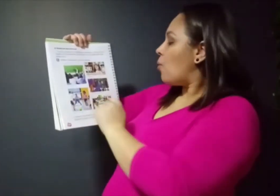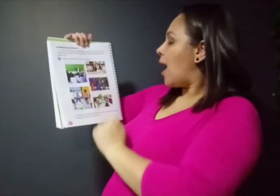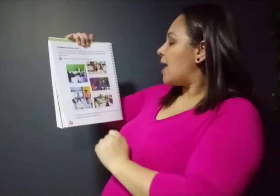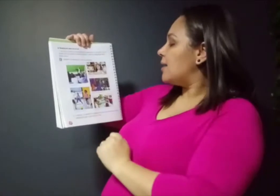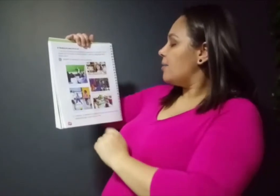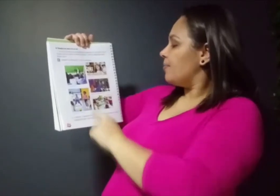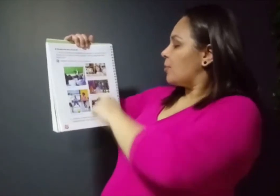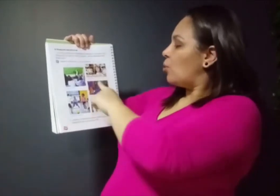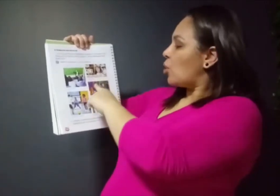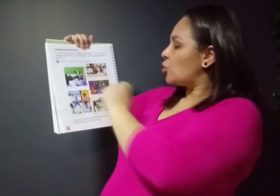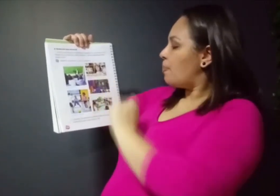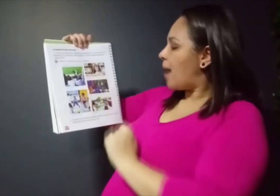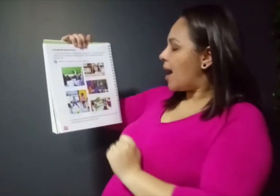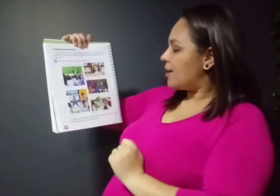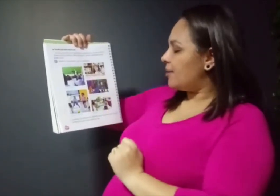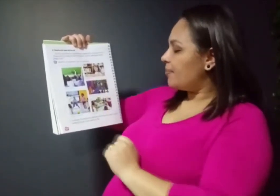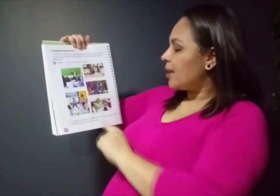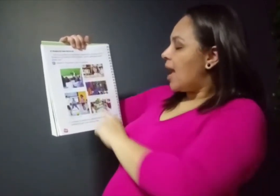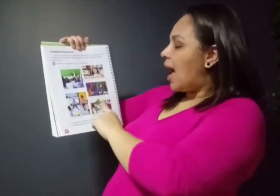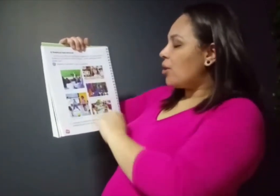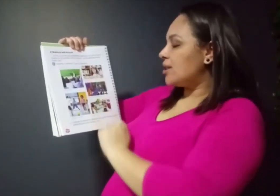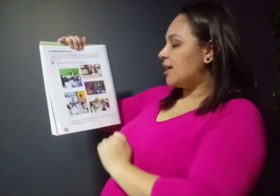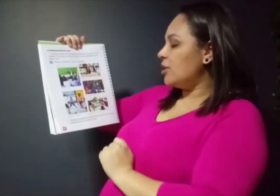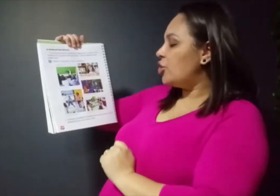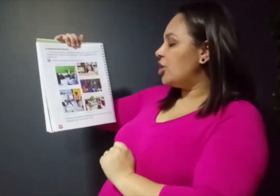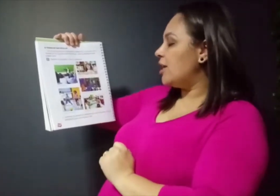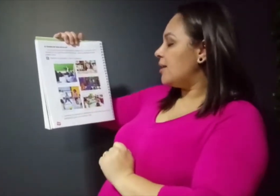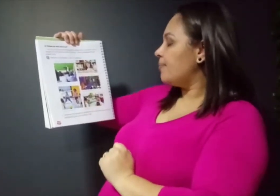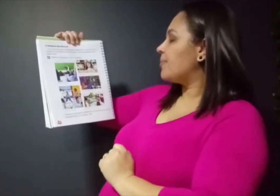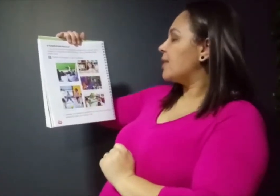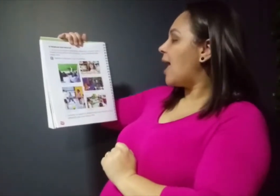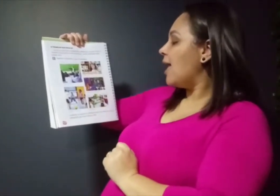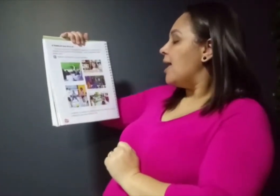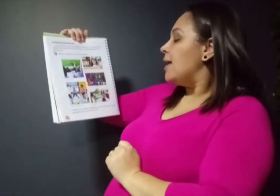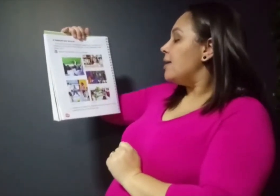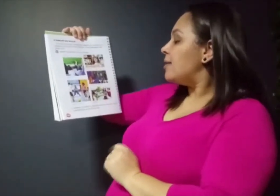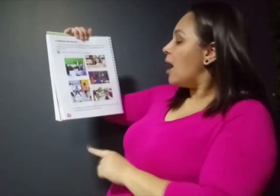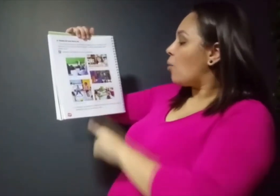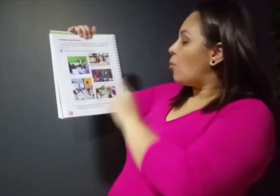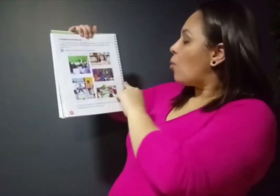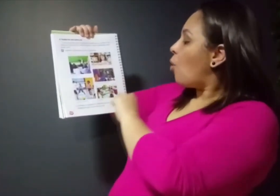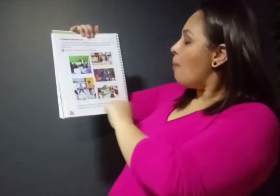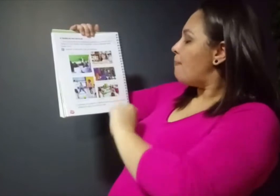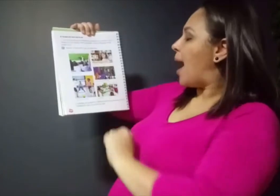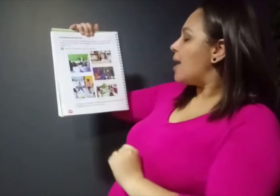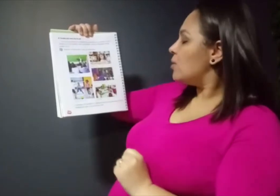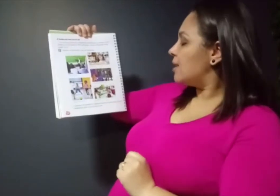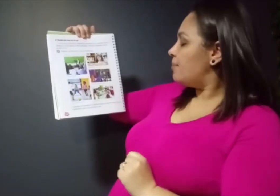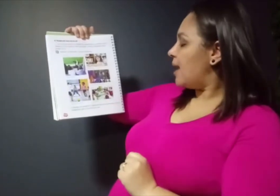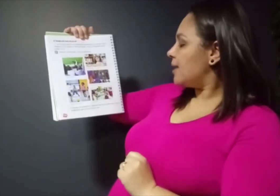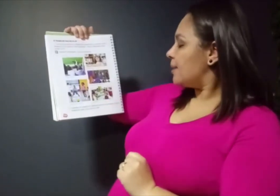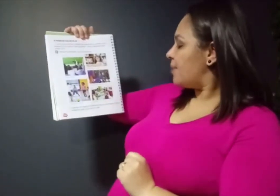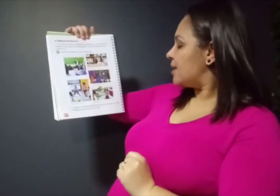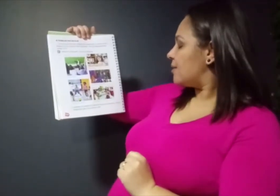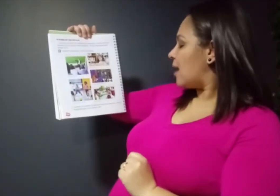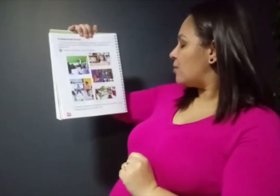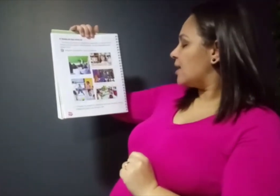quadra, o nosso parque, a nossa cantina, né? Então, compare os ambientes apresentados nas